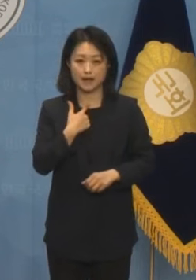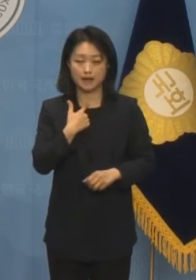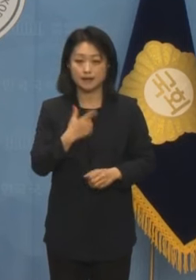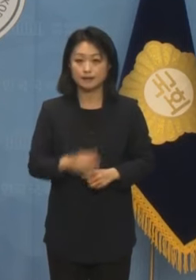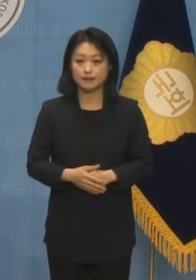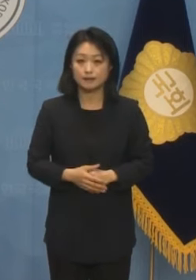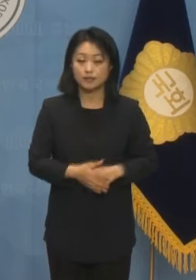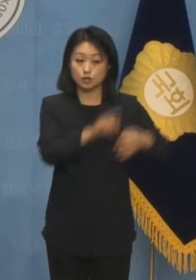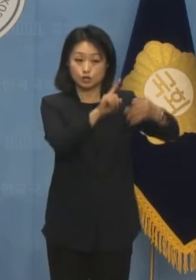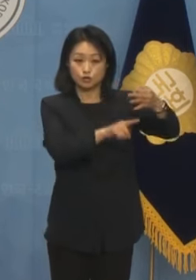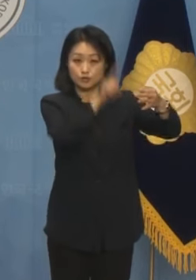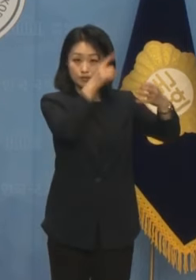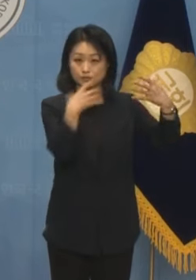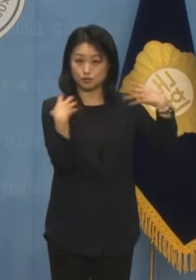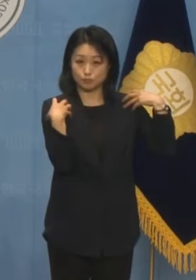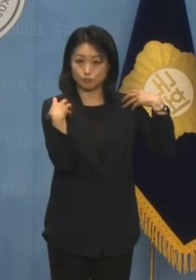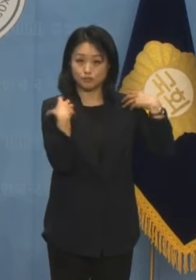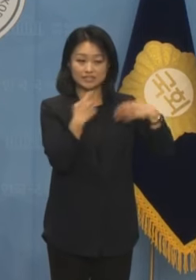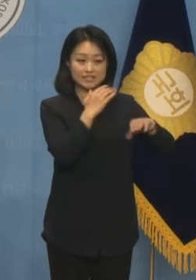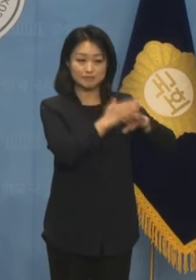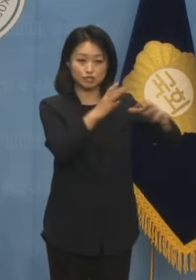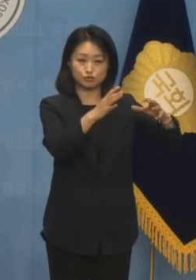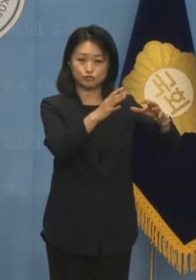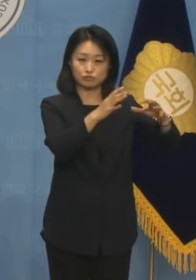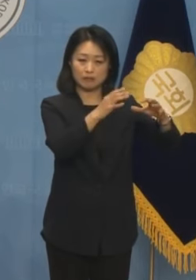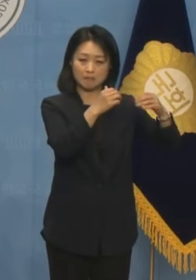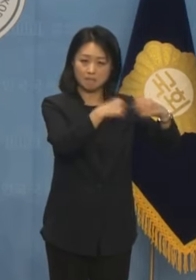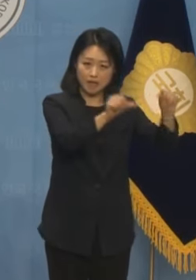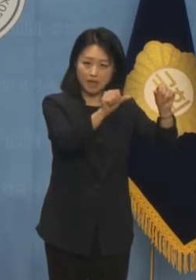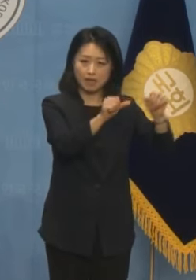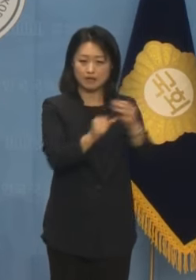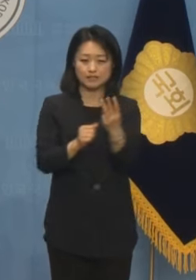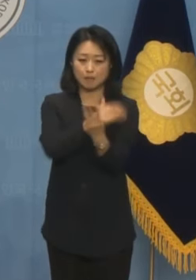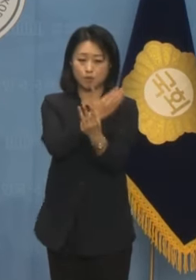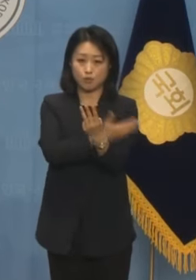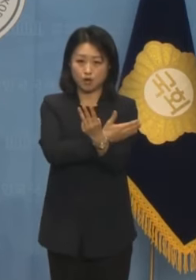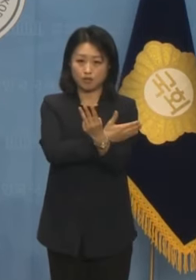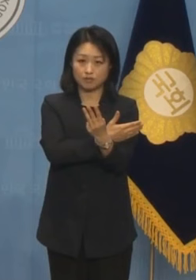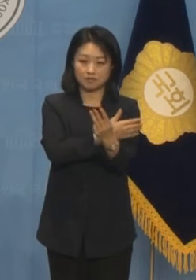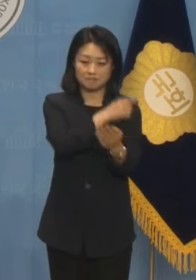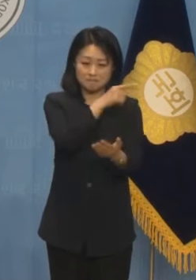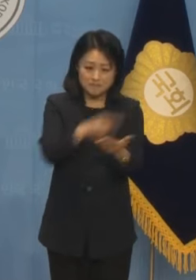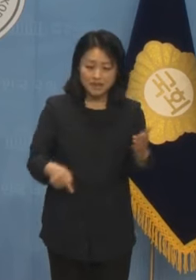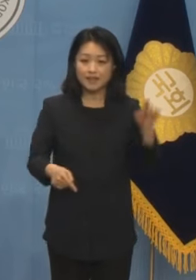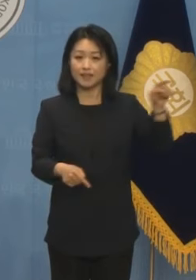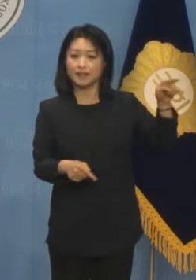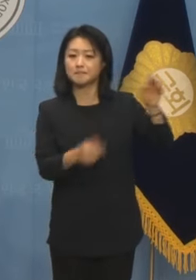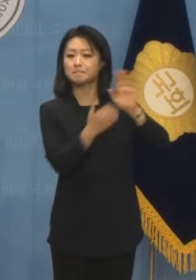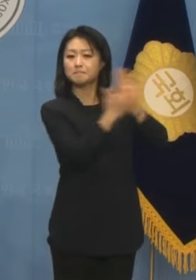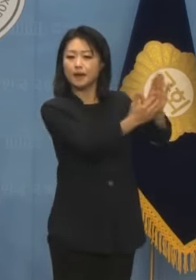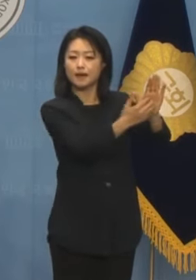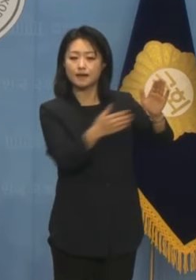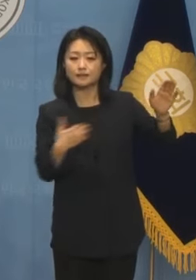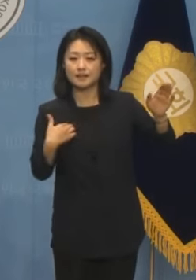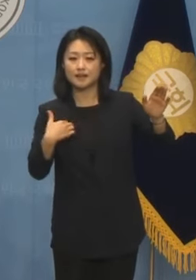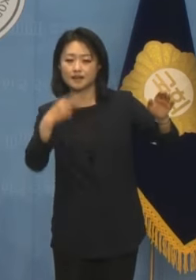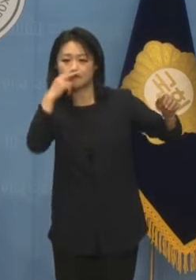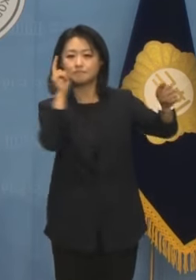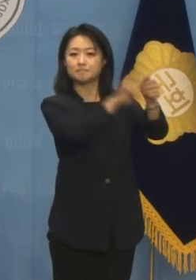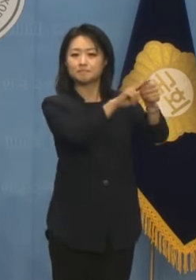그래서 윤석열 정권이 민주주의 후퇴, 상권분리 훼손에 단호히 맞서서 제대로 싸울 사람입니다.